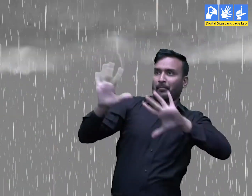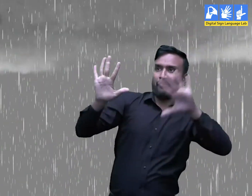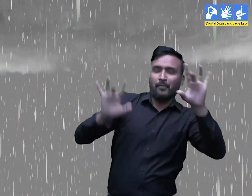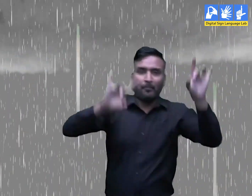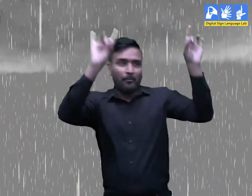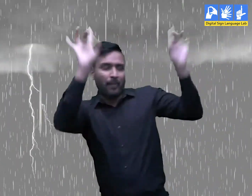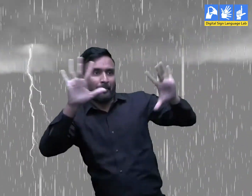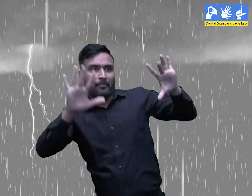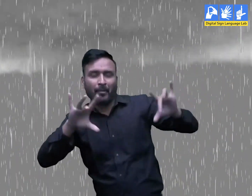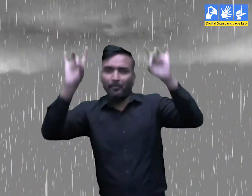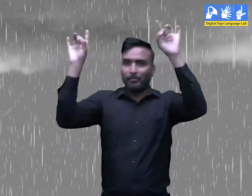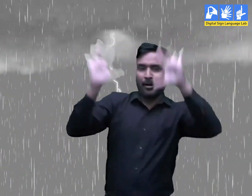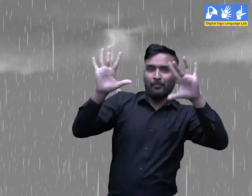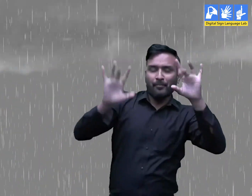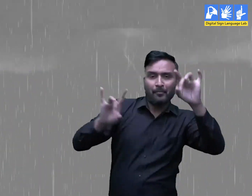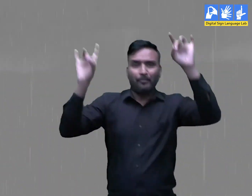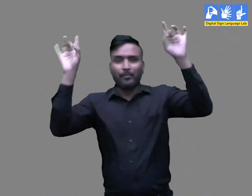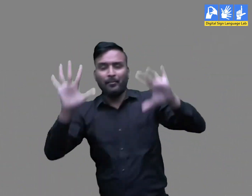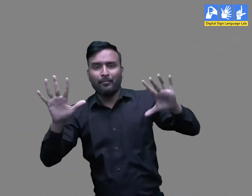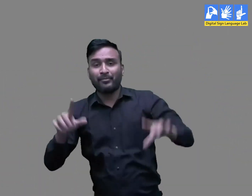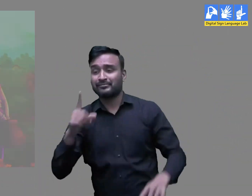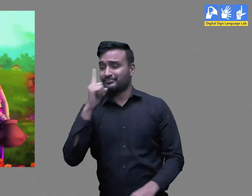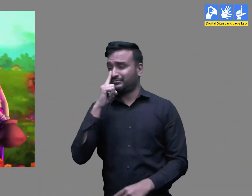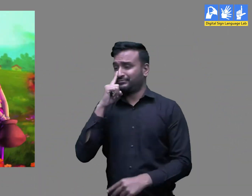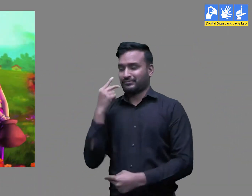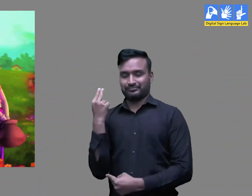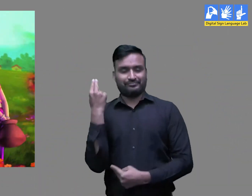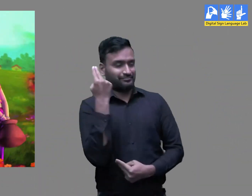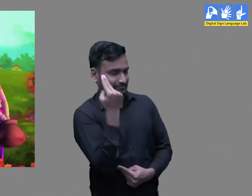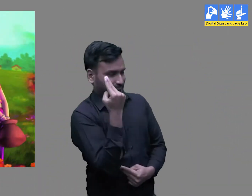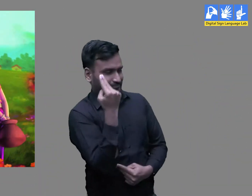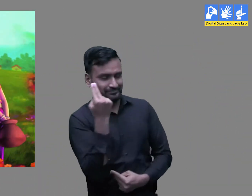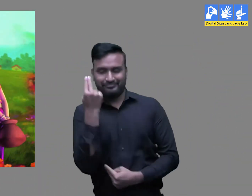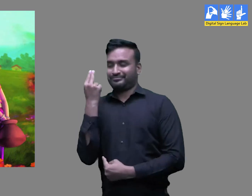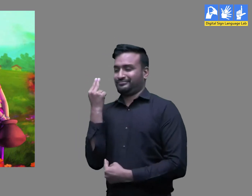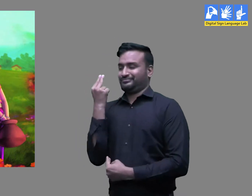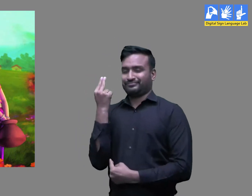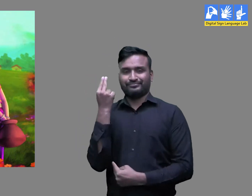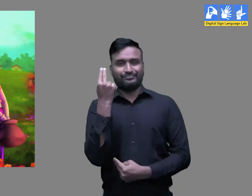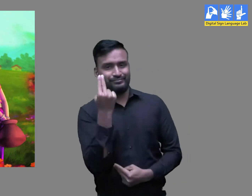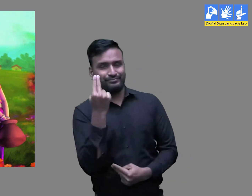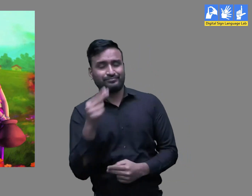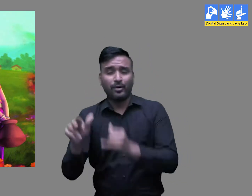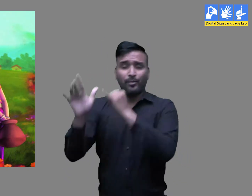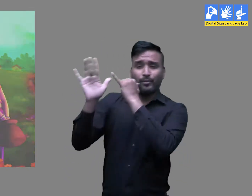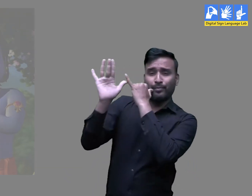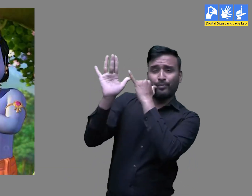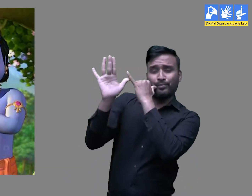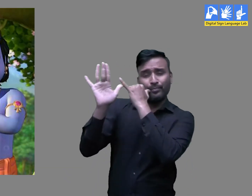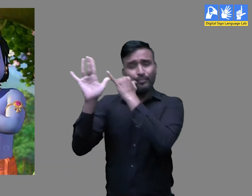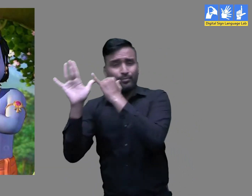राधा और कृशन की